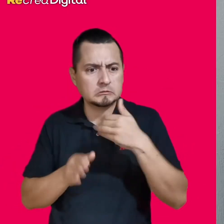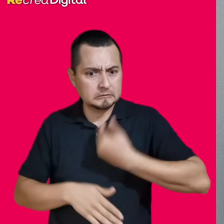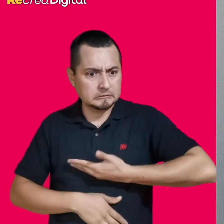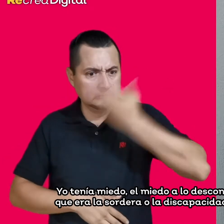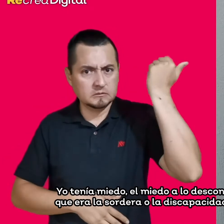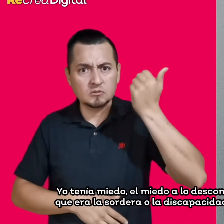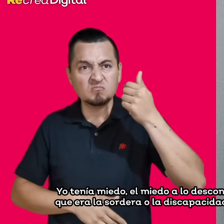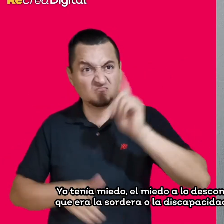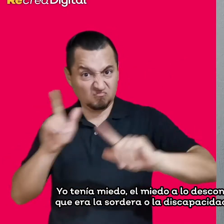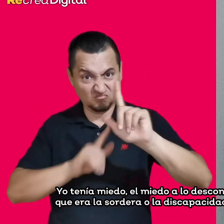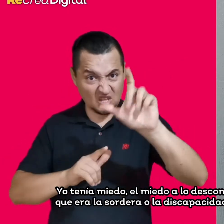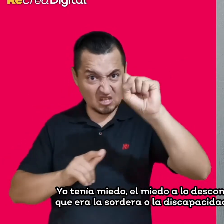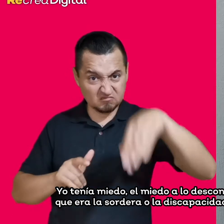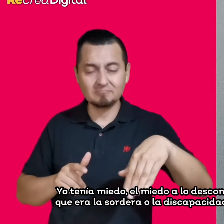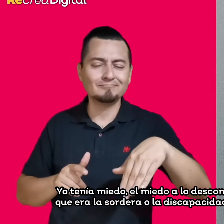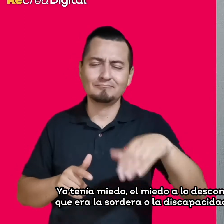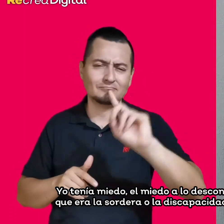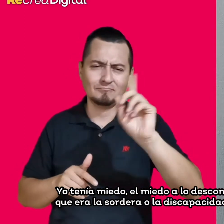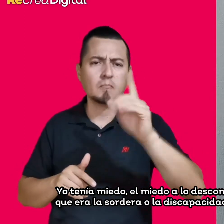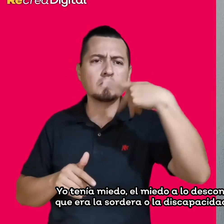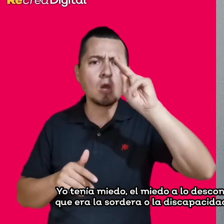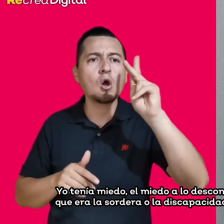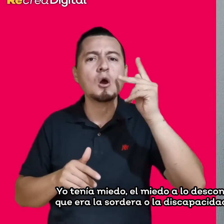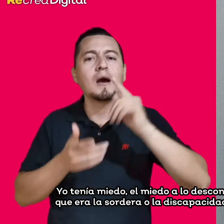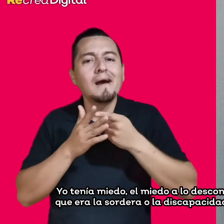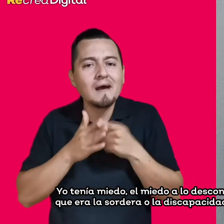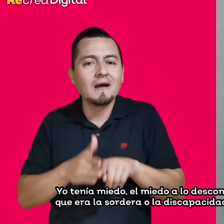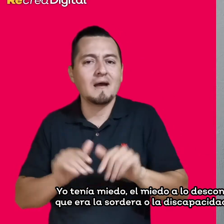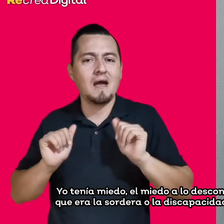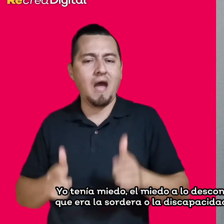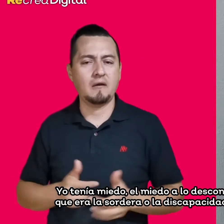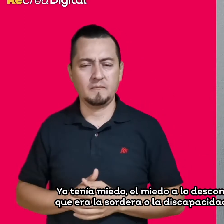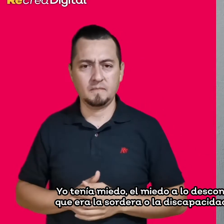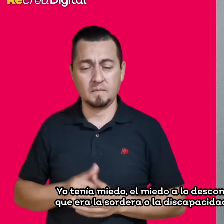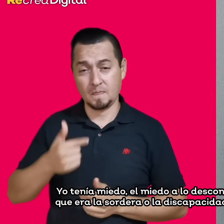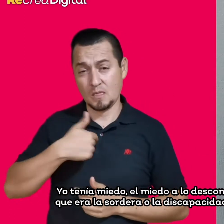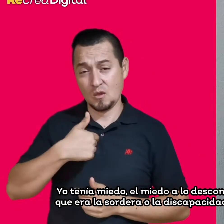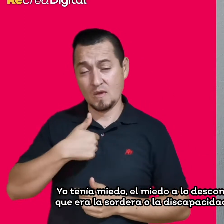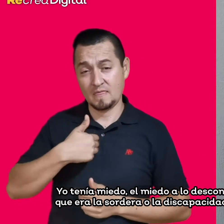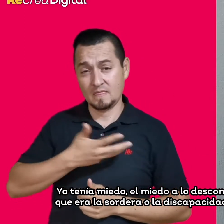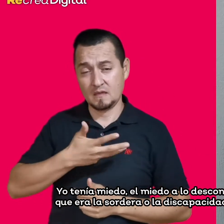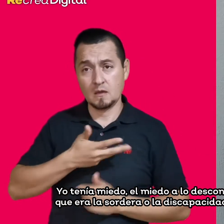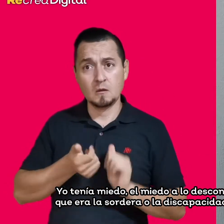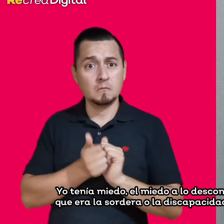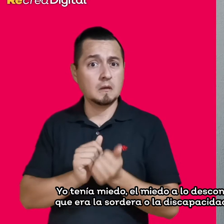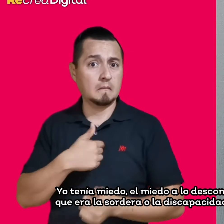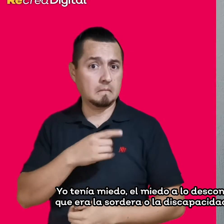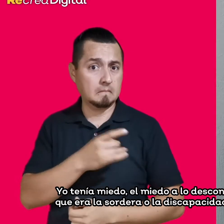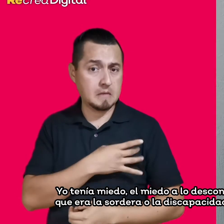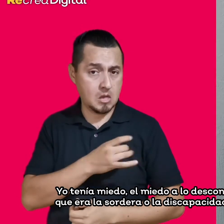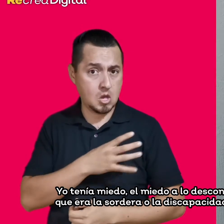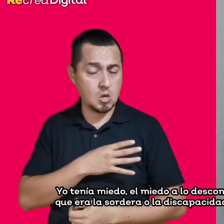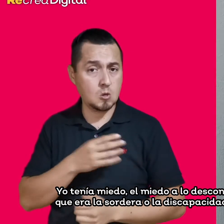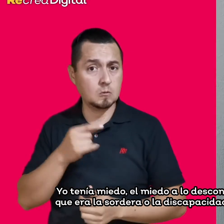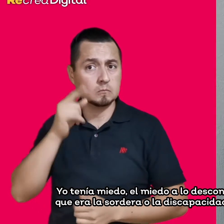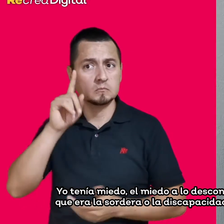Yo tenía miedo, el miedo a lo desconocido, porque yo no sabía en sí en sí lo que era